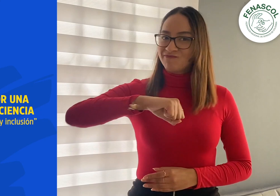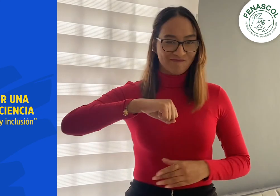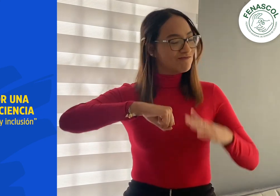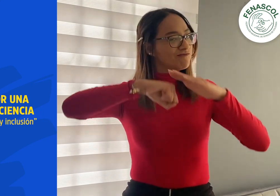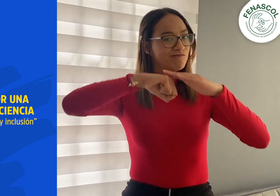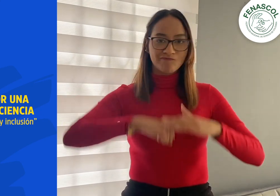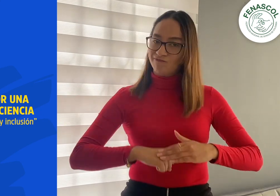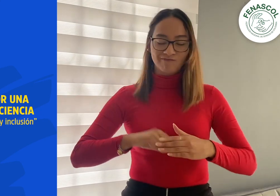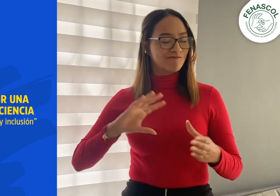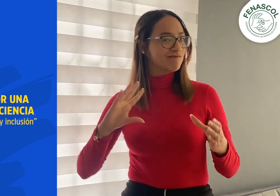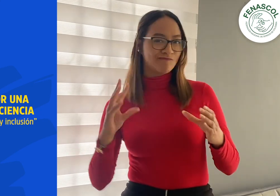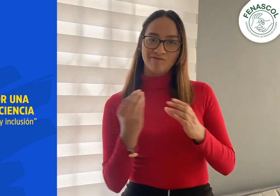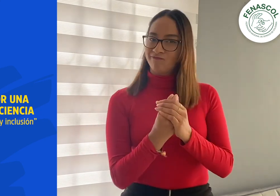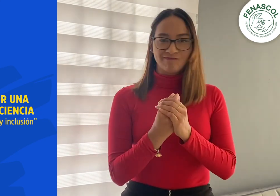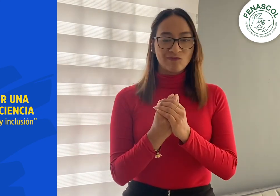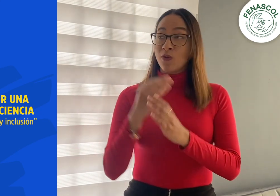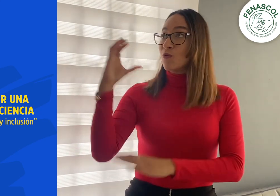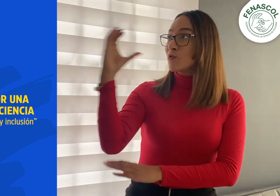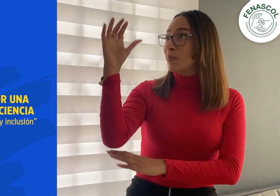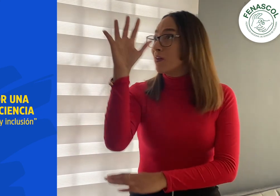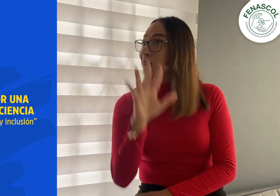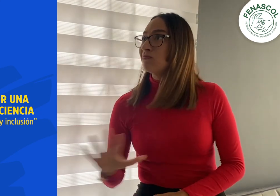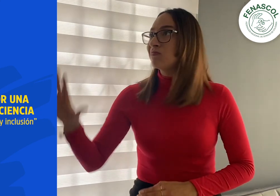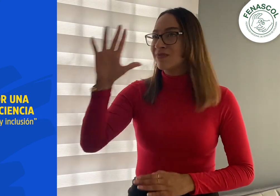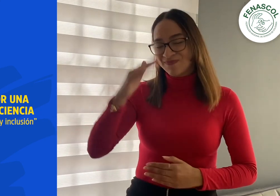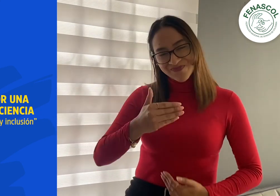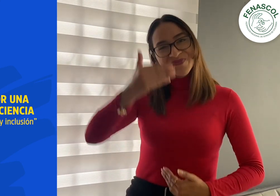Colombia por una toma de conciencia. Sin derechos, no hay inclusión.